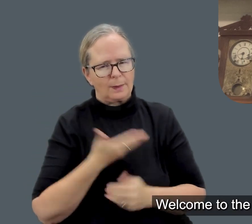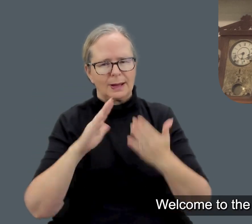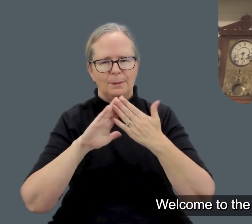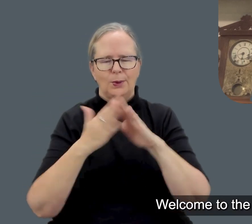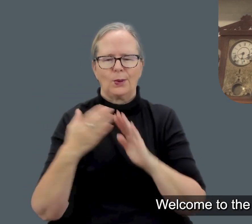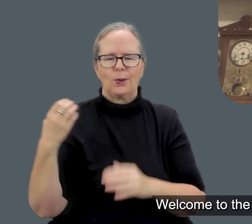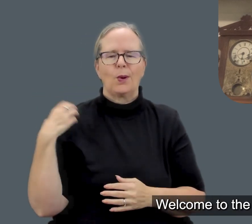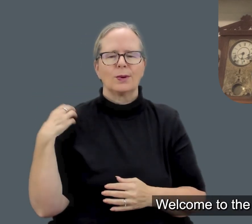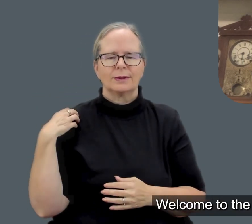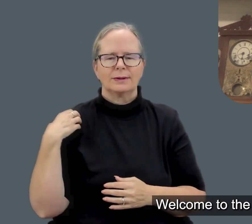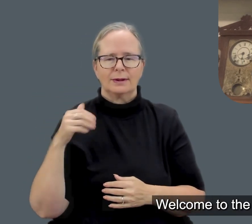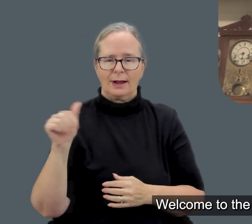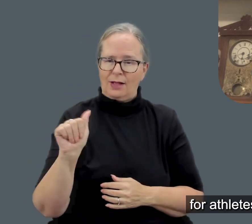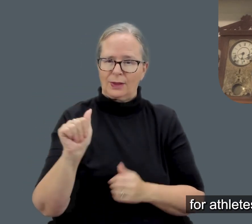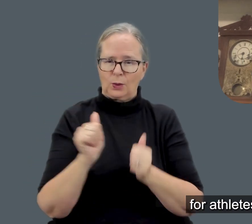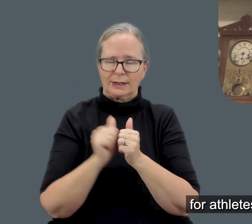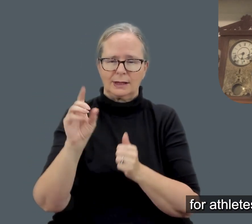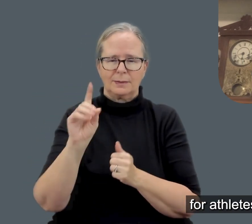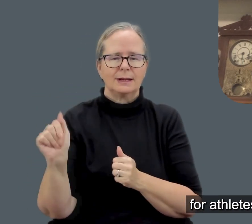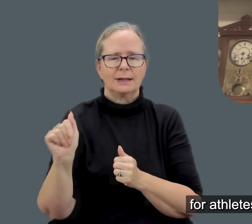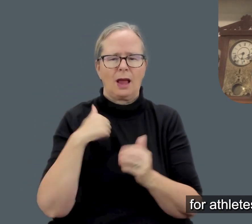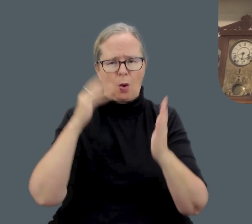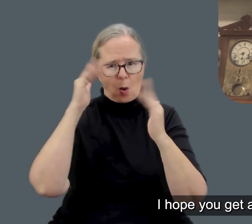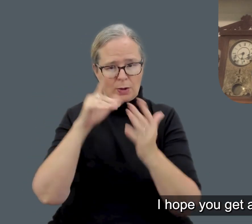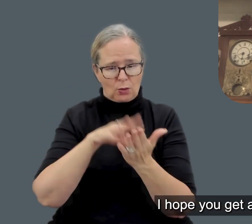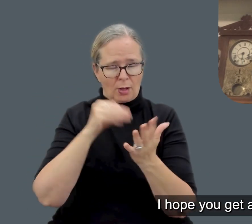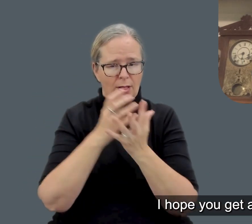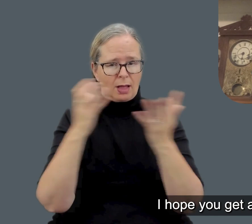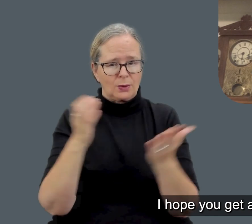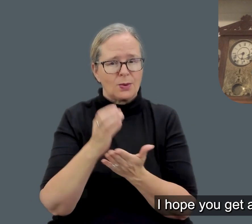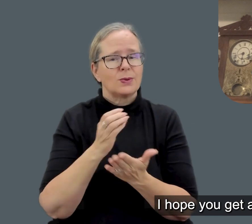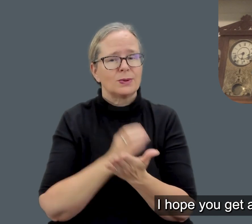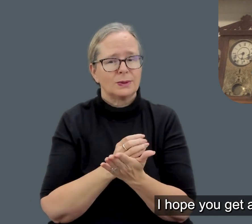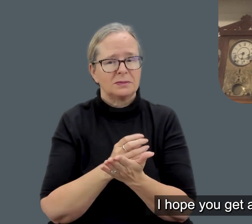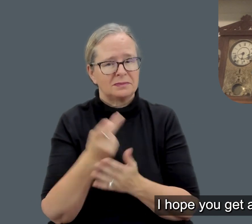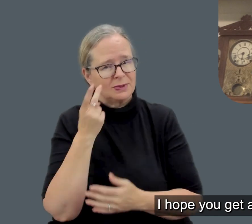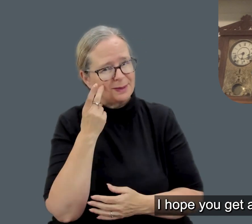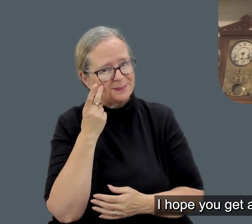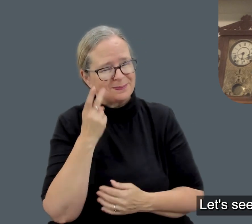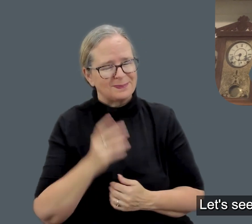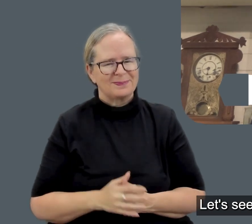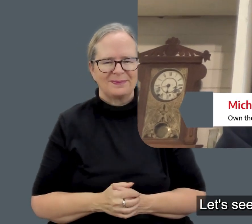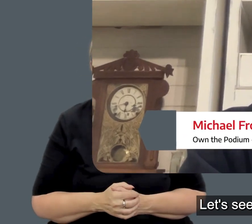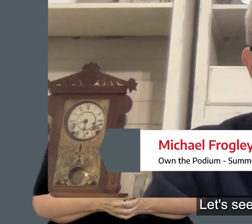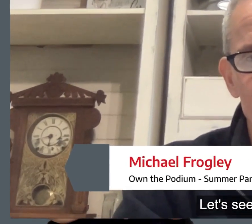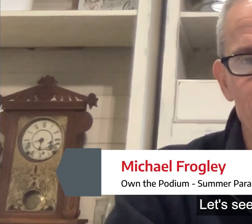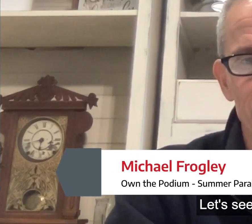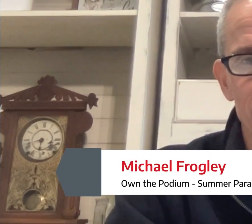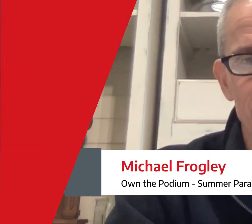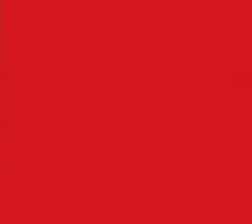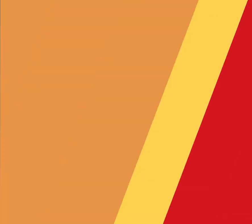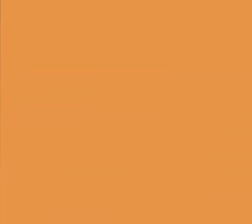Welcome to the community of coaches for athletes with disabilities. Hope you get a lot out of this module. Let's see what happens.